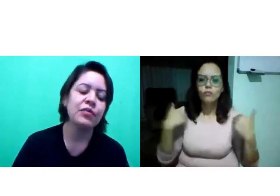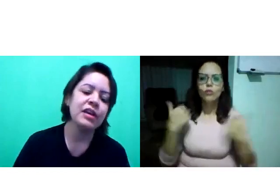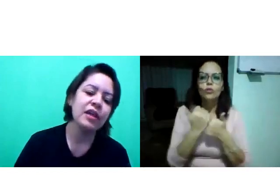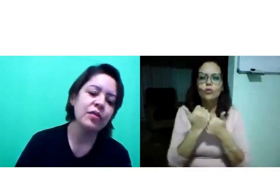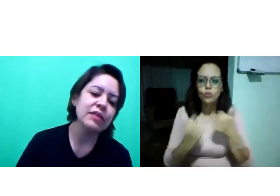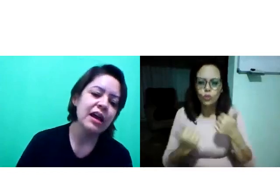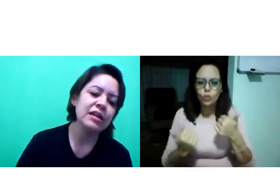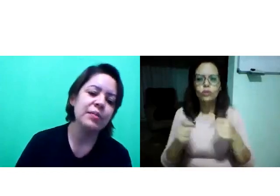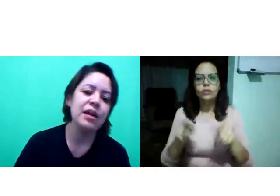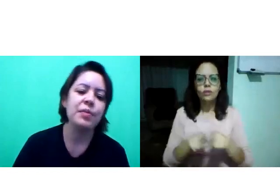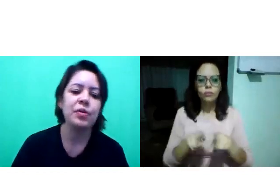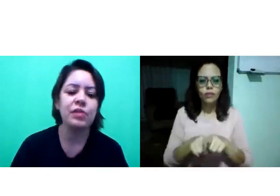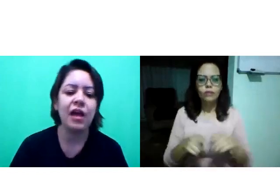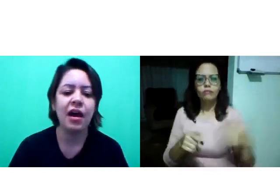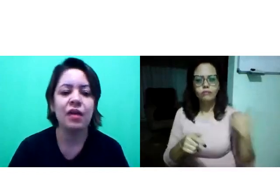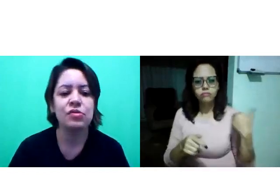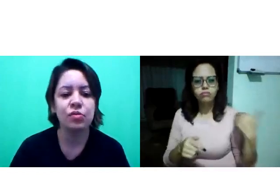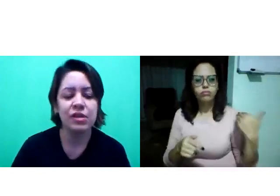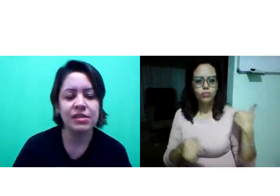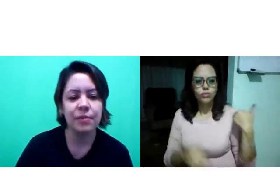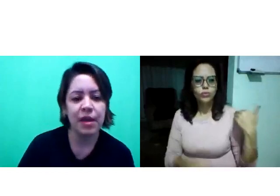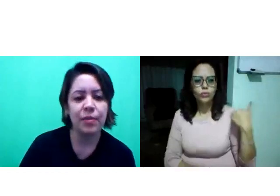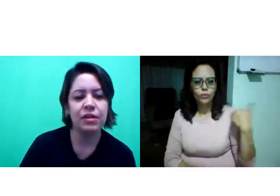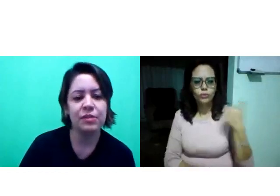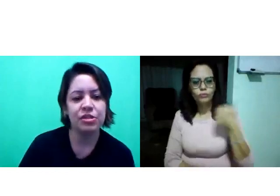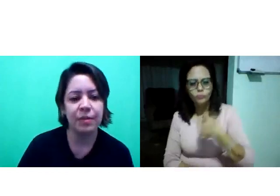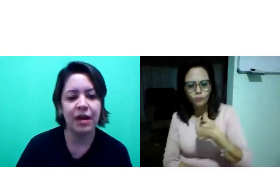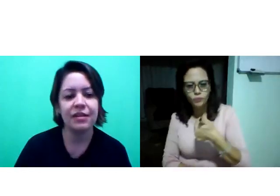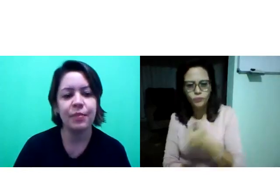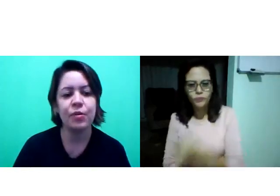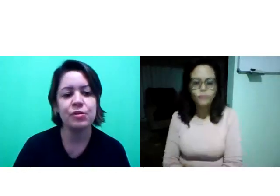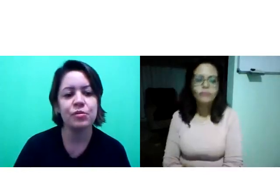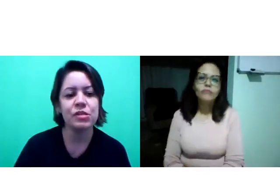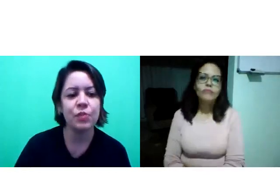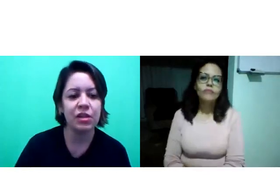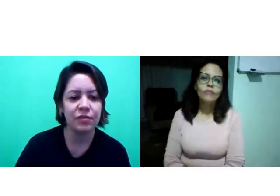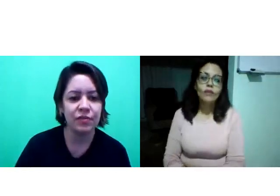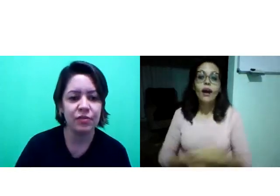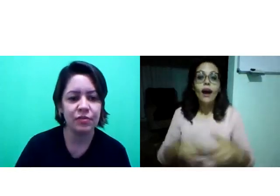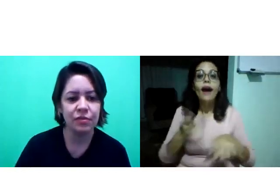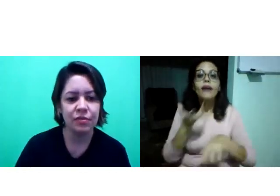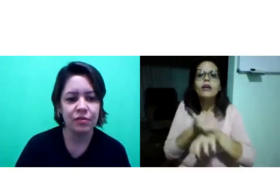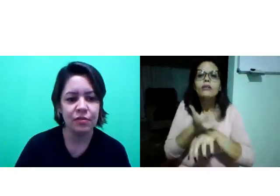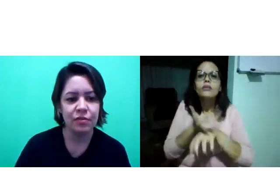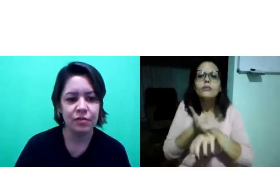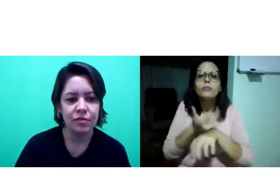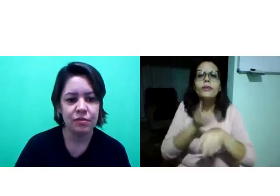Então, fiquem à vontade para me procurar. Os tutores também podem me chamar. Tá bom? Eu estou disponível.